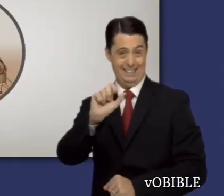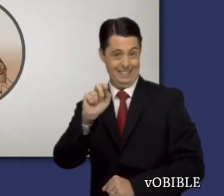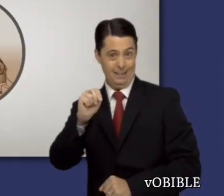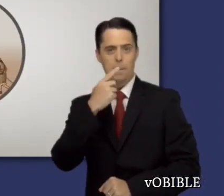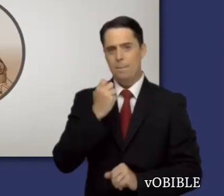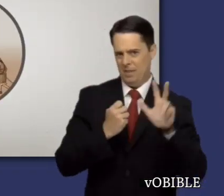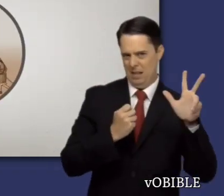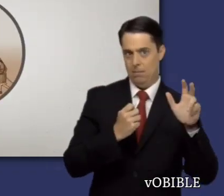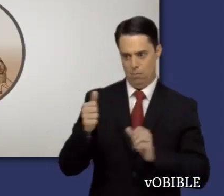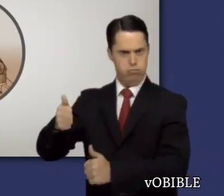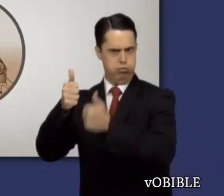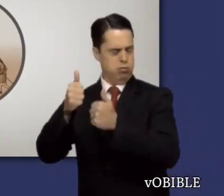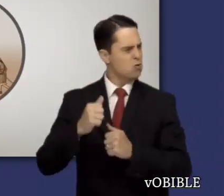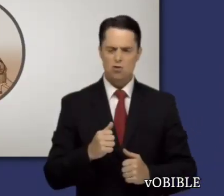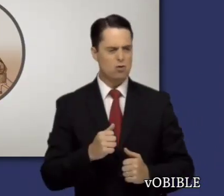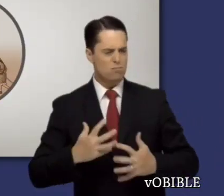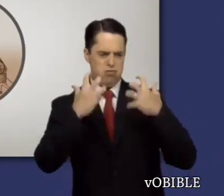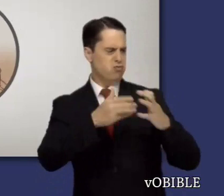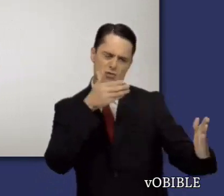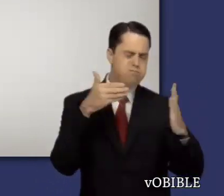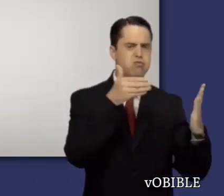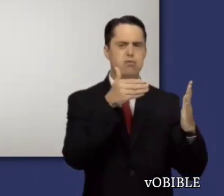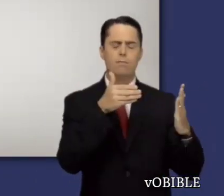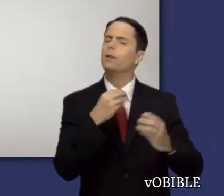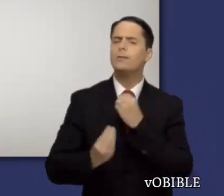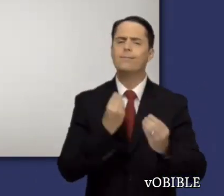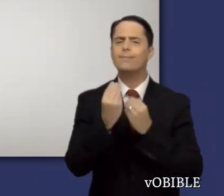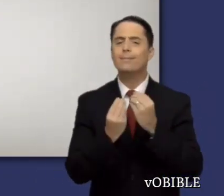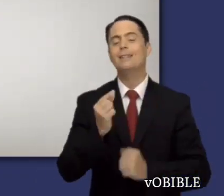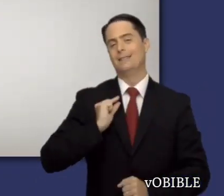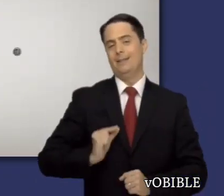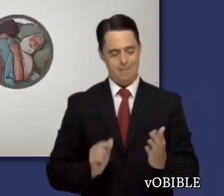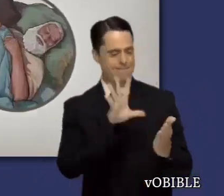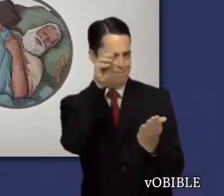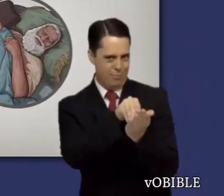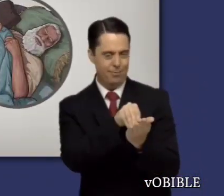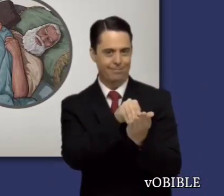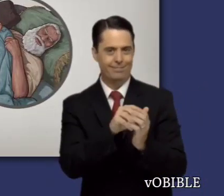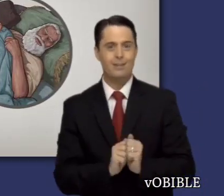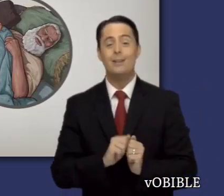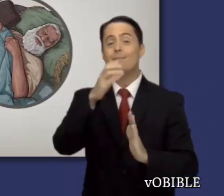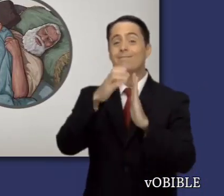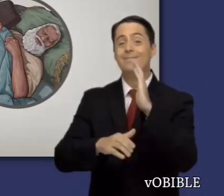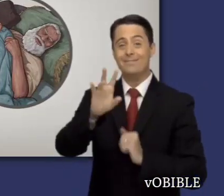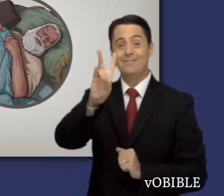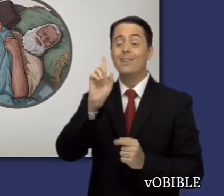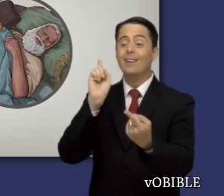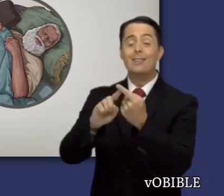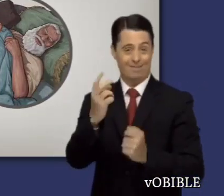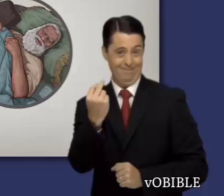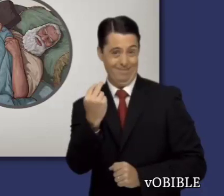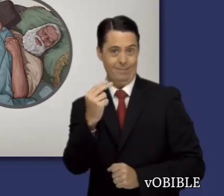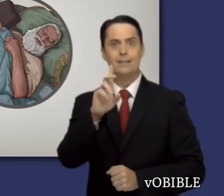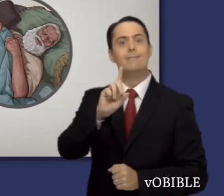de Daniel y las de sus tres compañeros. Y los capítulos 7 a 12 contienen los sueños proféticos y las